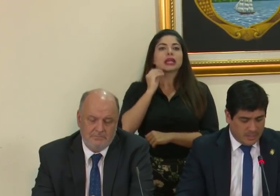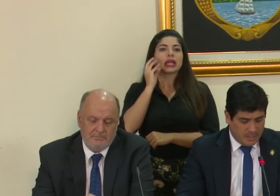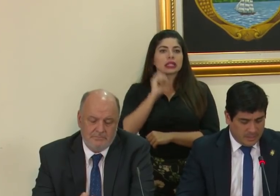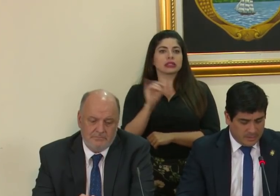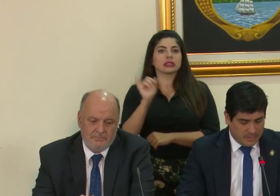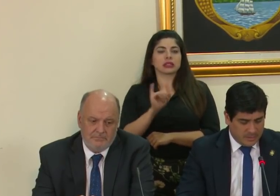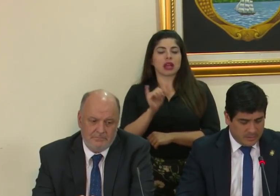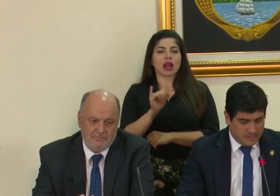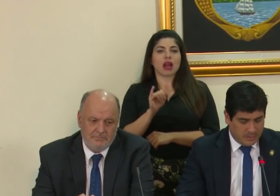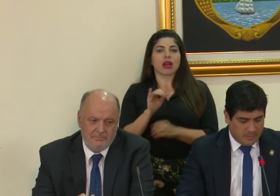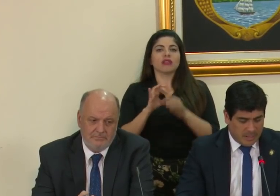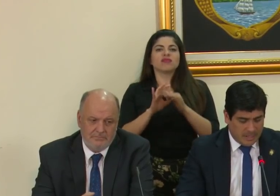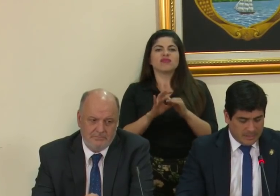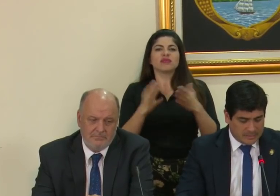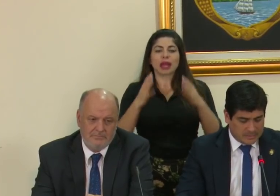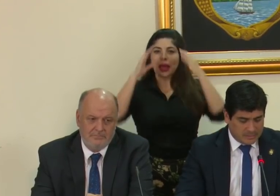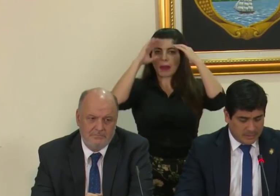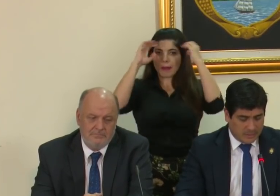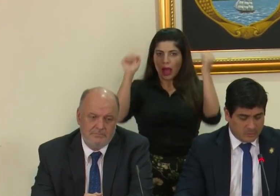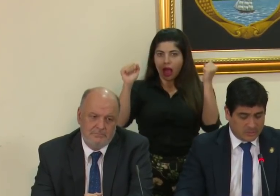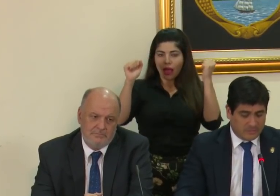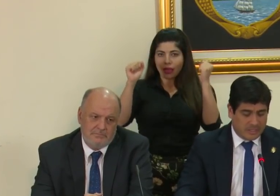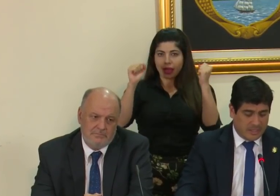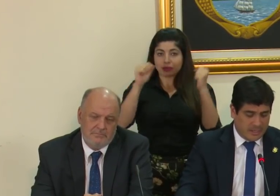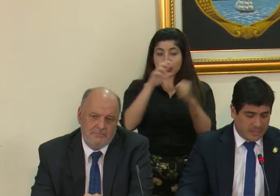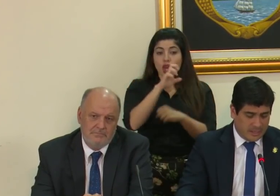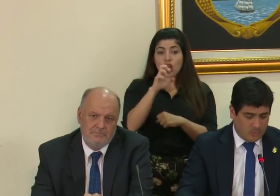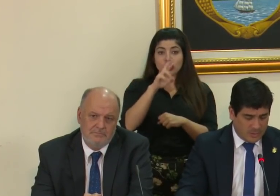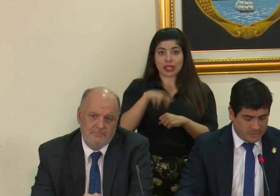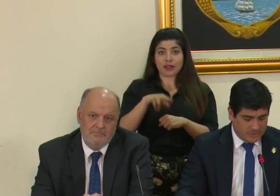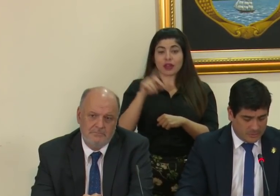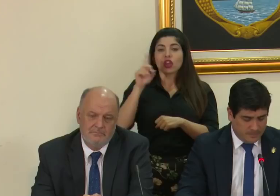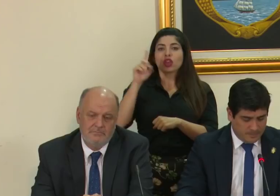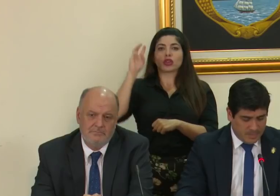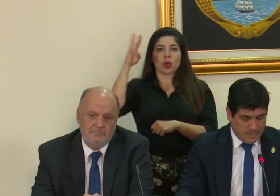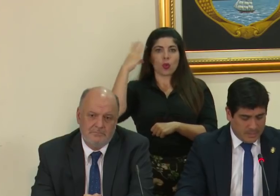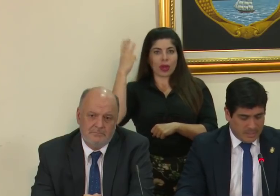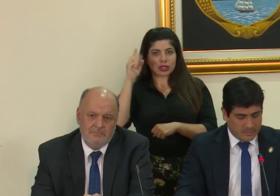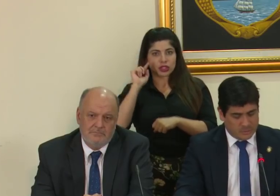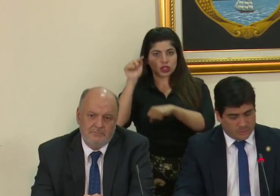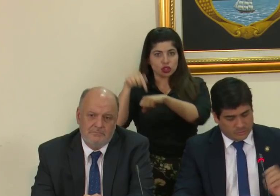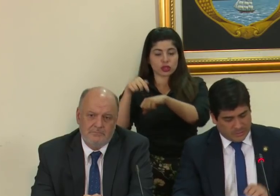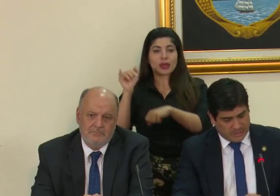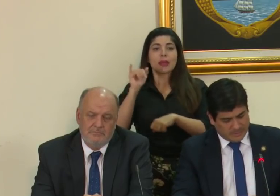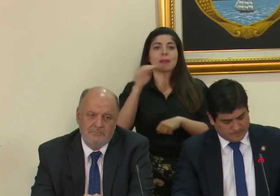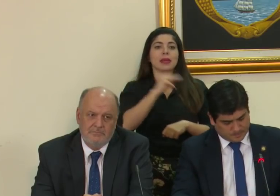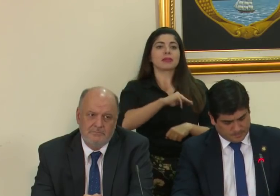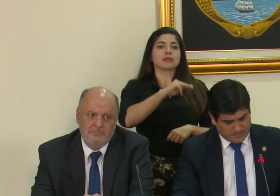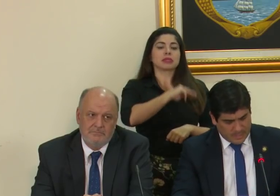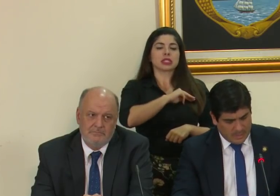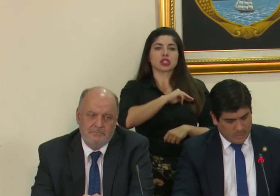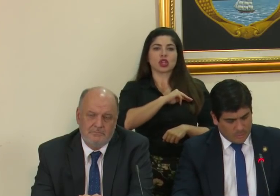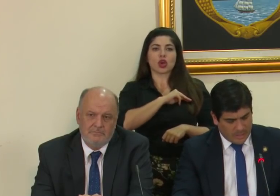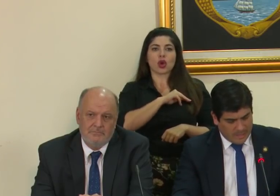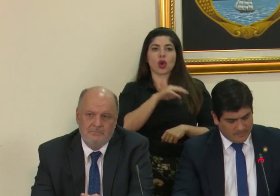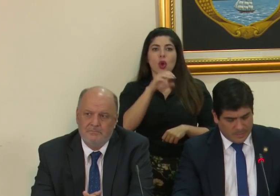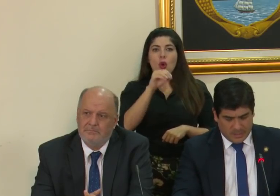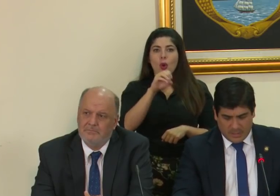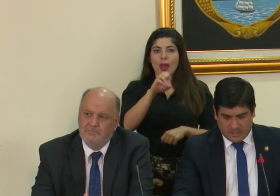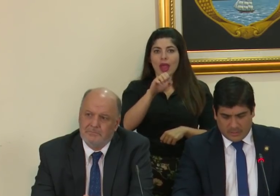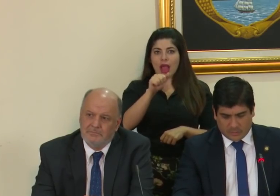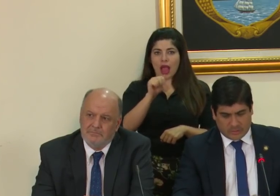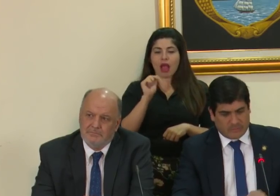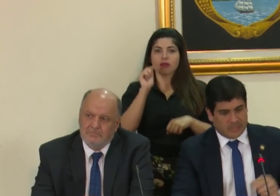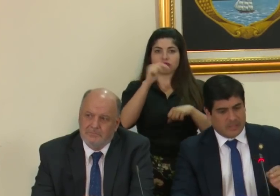en embajadas de Costa Rica en Washington y en la misión de la OEA